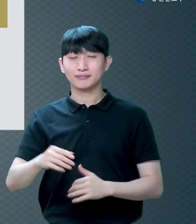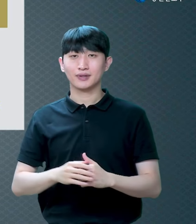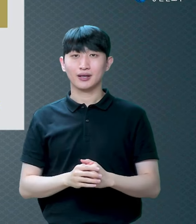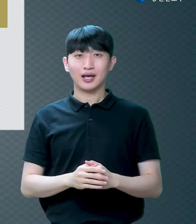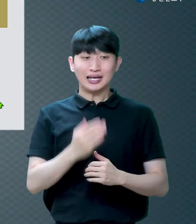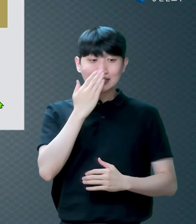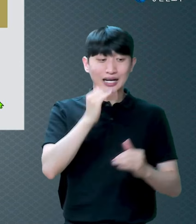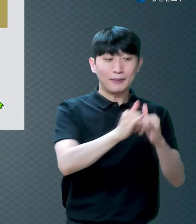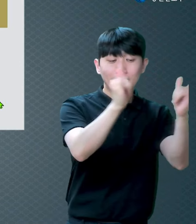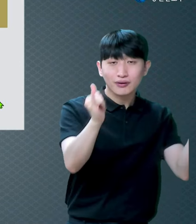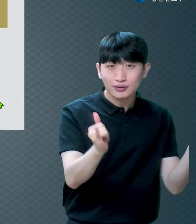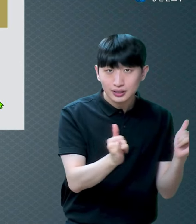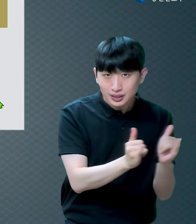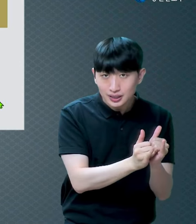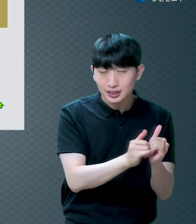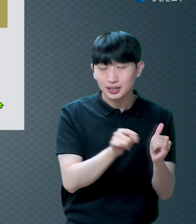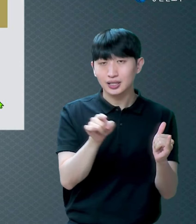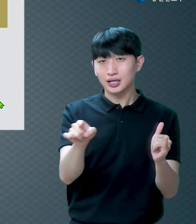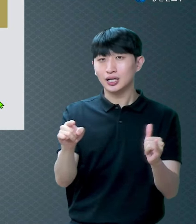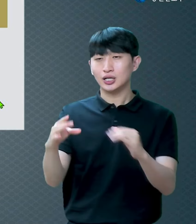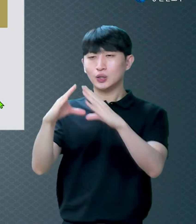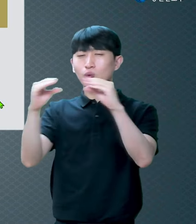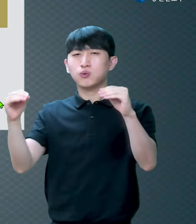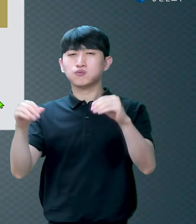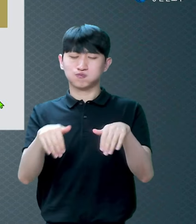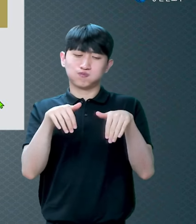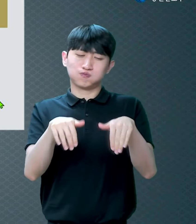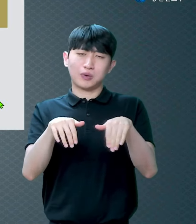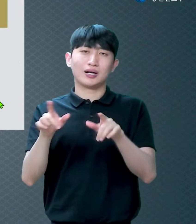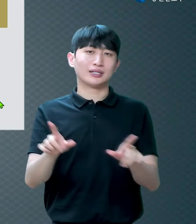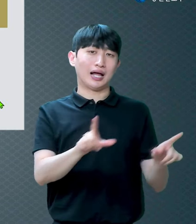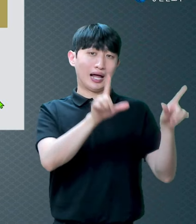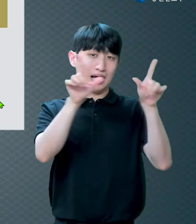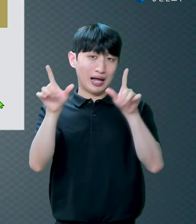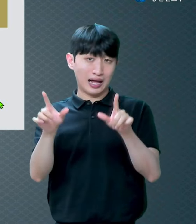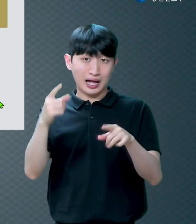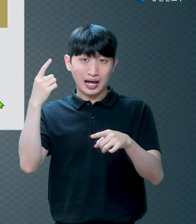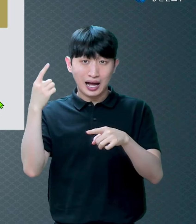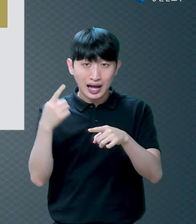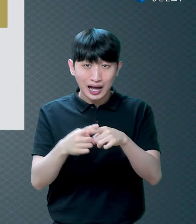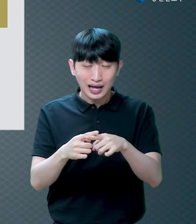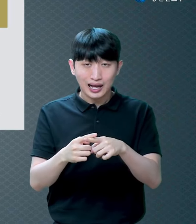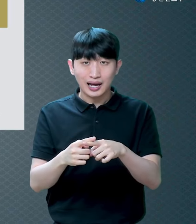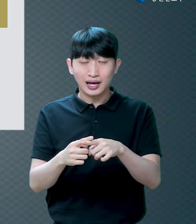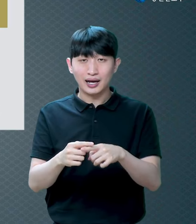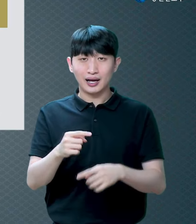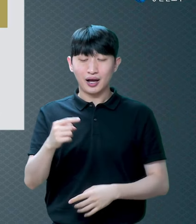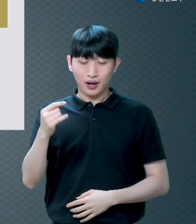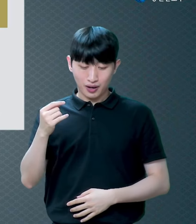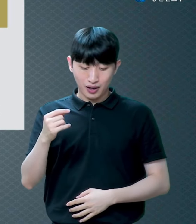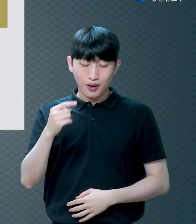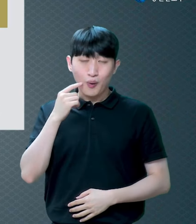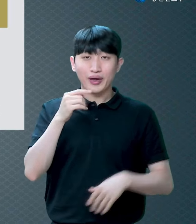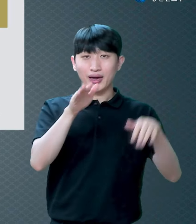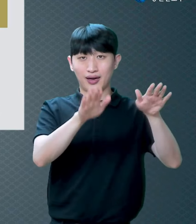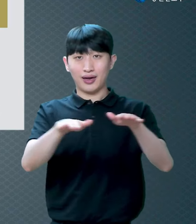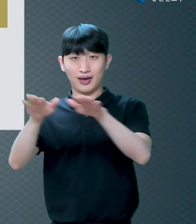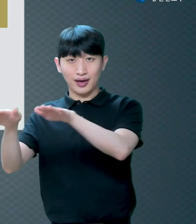모세를 따라서 나오죠 홍해 건너는 사건 말씀드렸잖아요 그런데